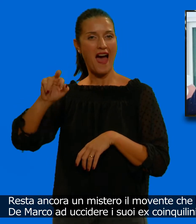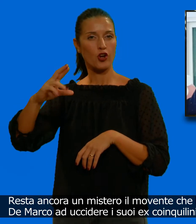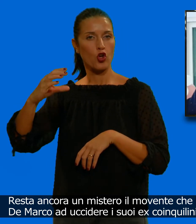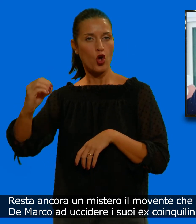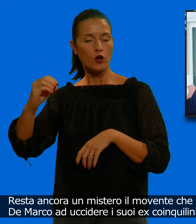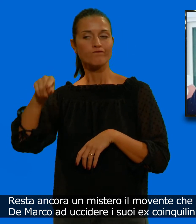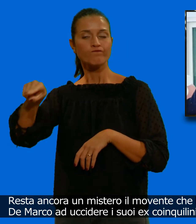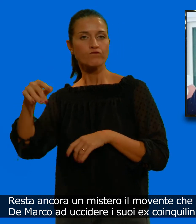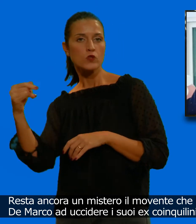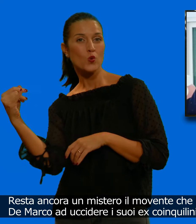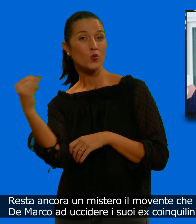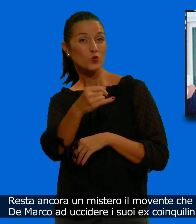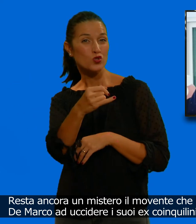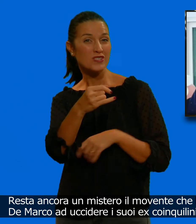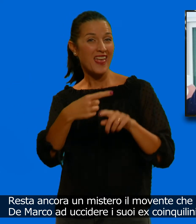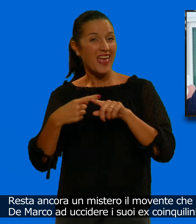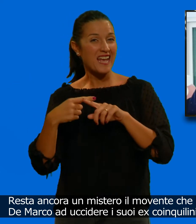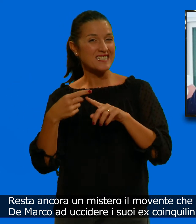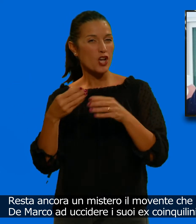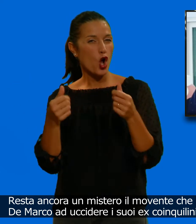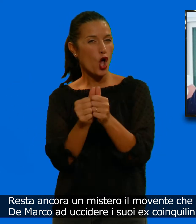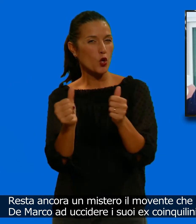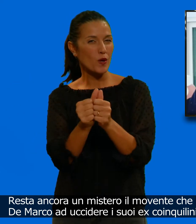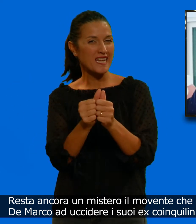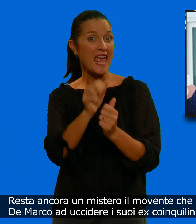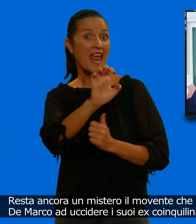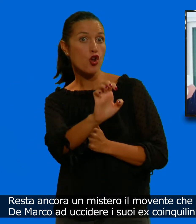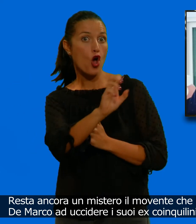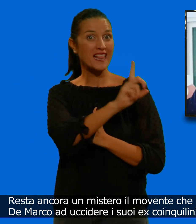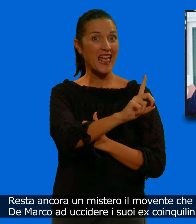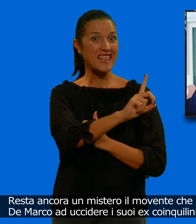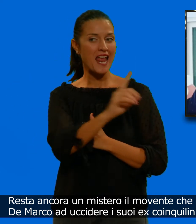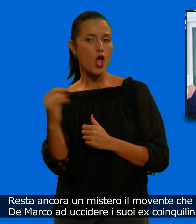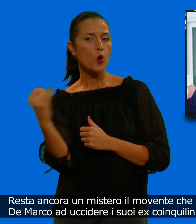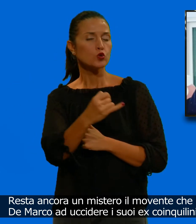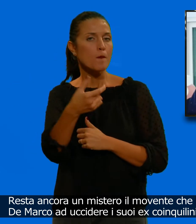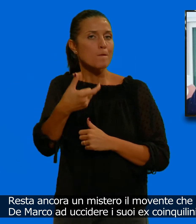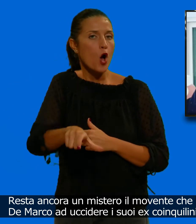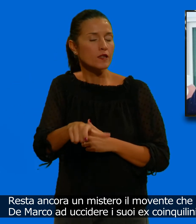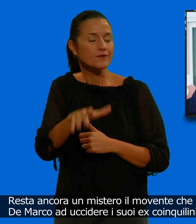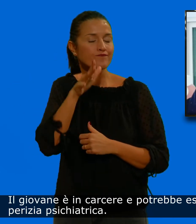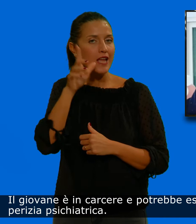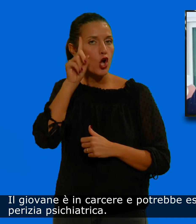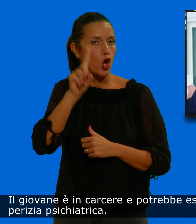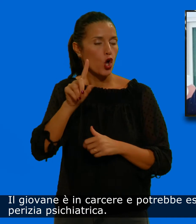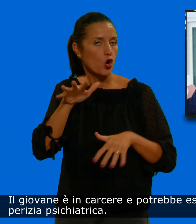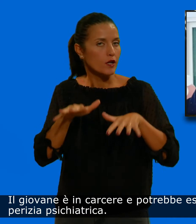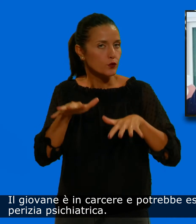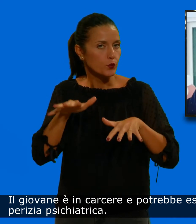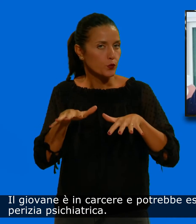ad uccidere i suoi ex coinquilini Eleonora e Daniele. Il giovane in carcere